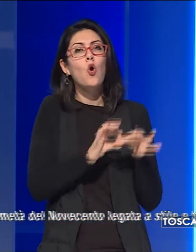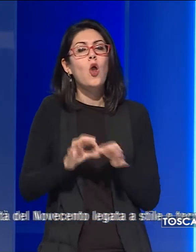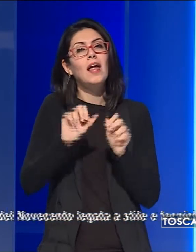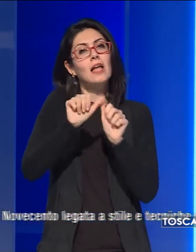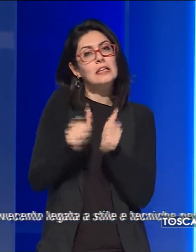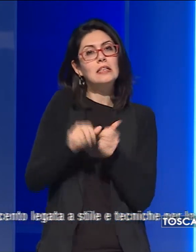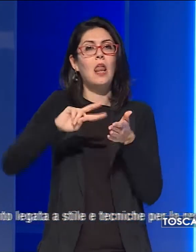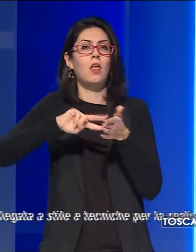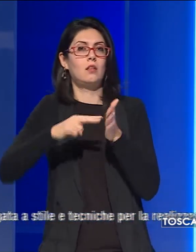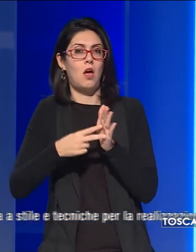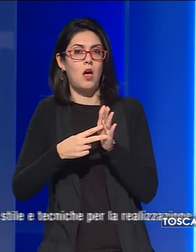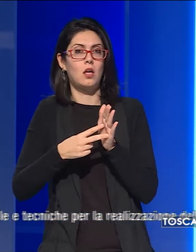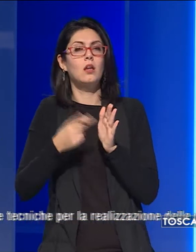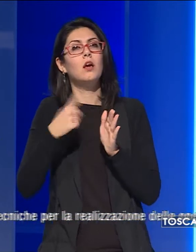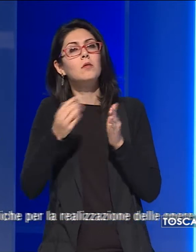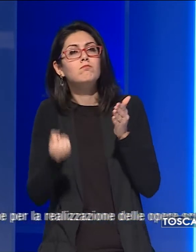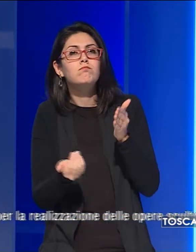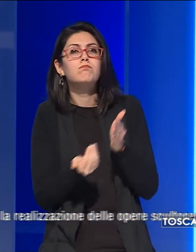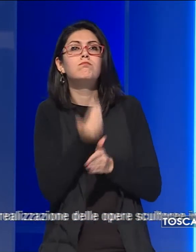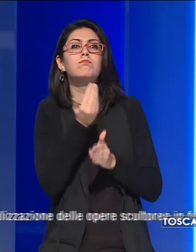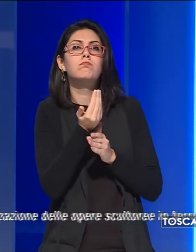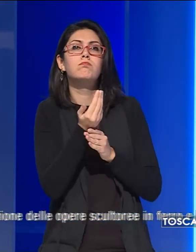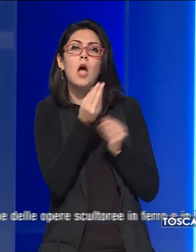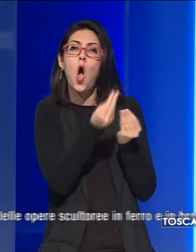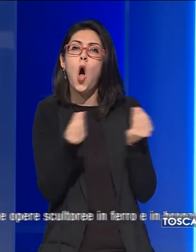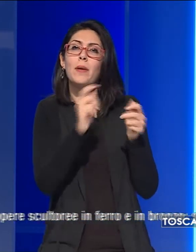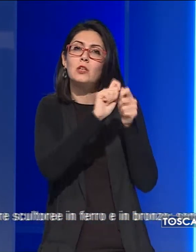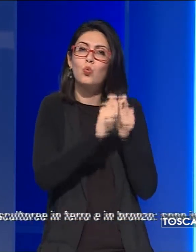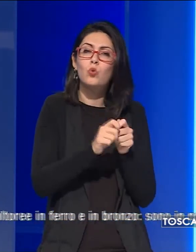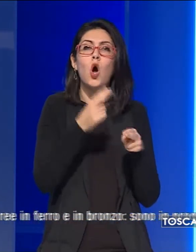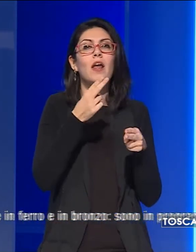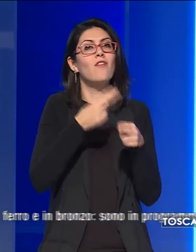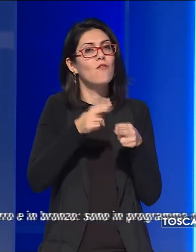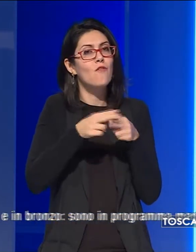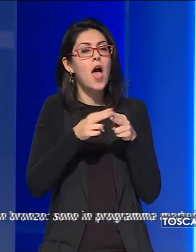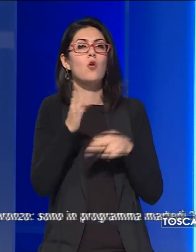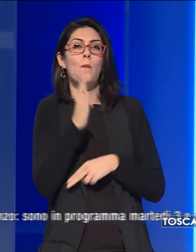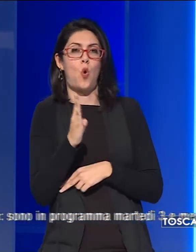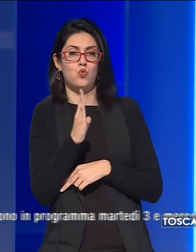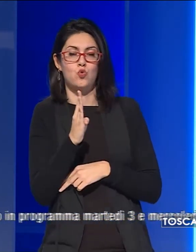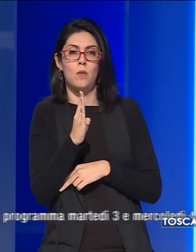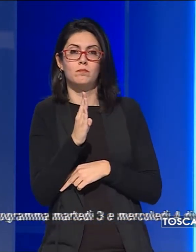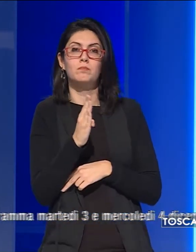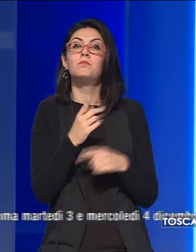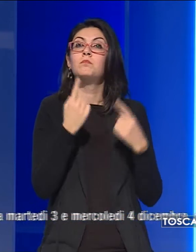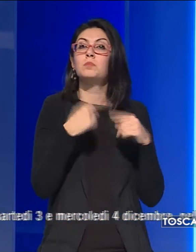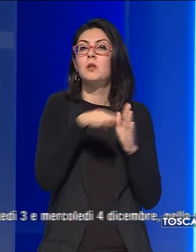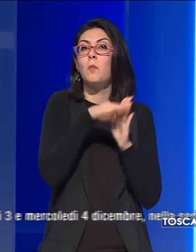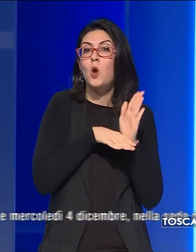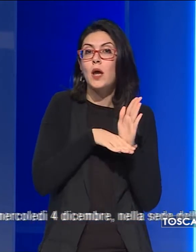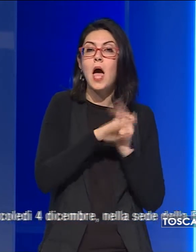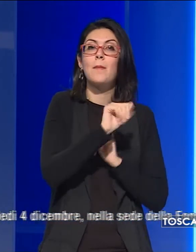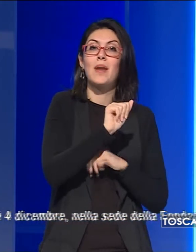tecniche per la realizzazione delle opere scultore in ferro e in bronzo. Sono in programma